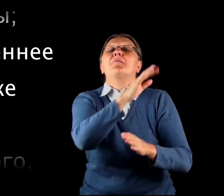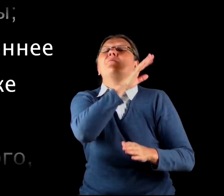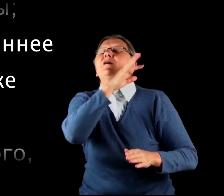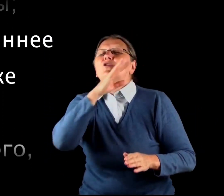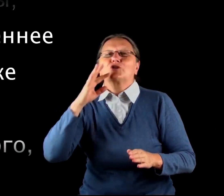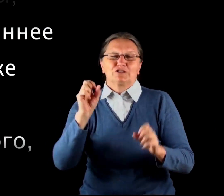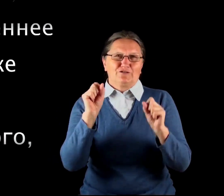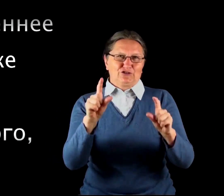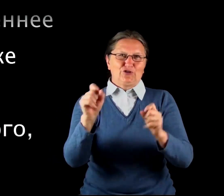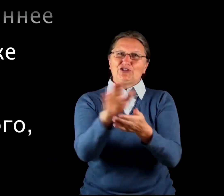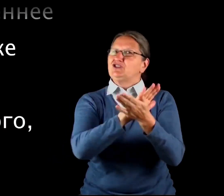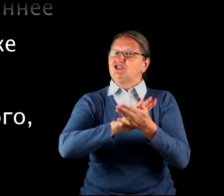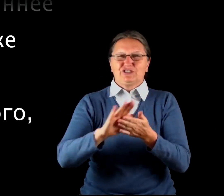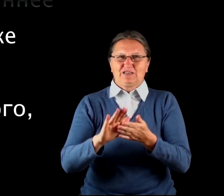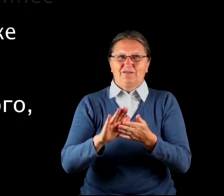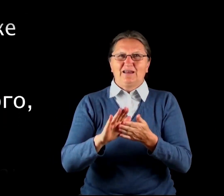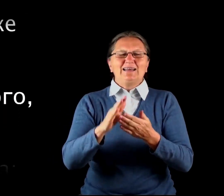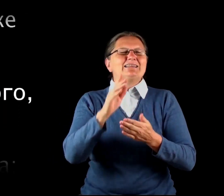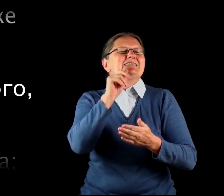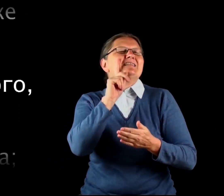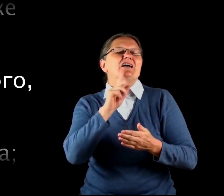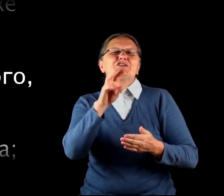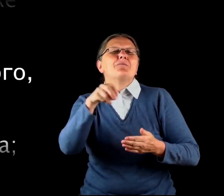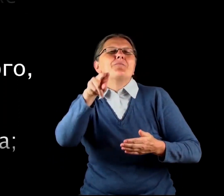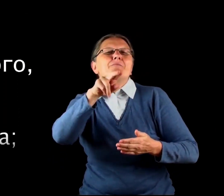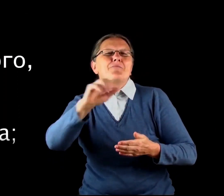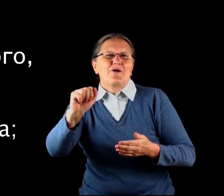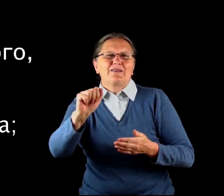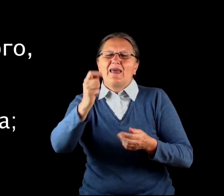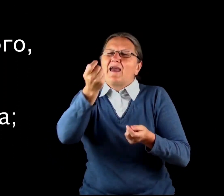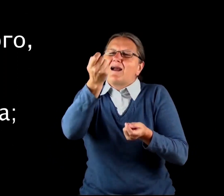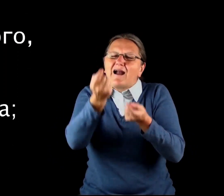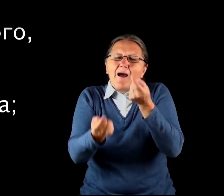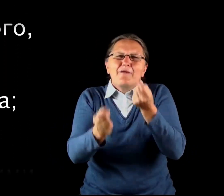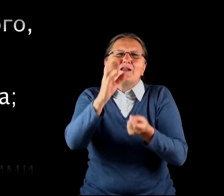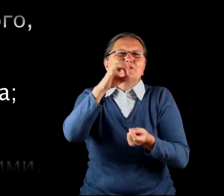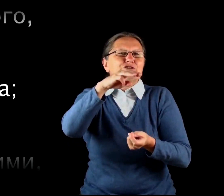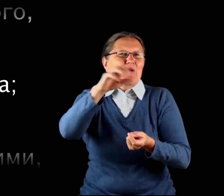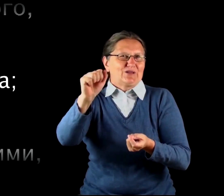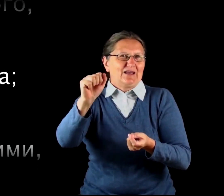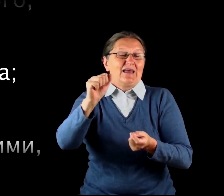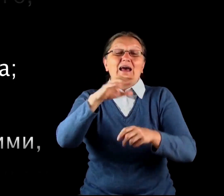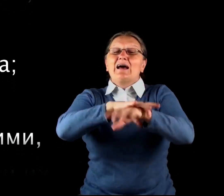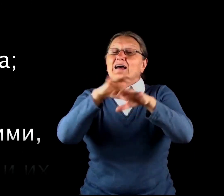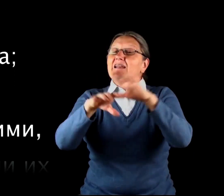множество золота чистого, Слаще меда и капель сота, И раб Твой